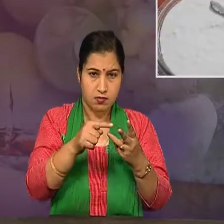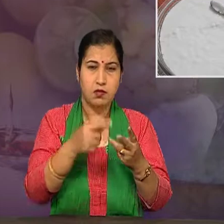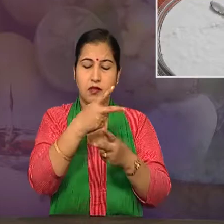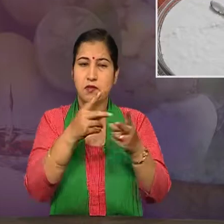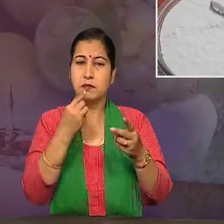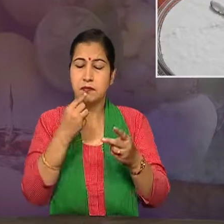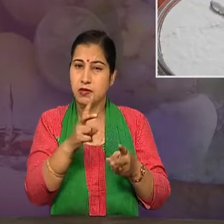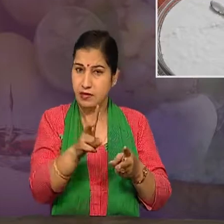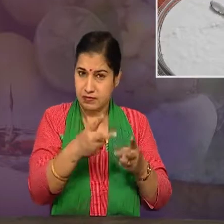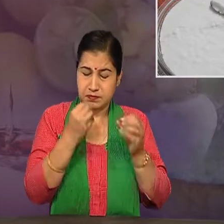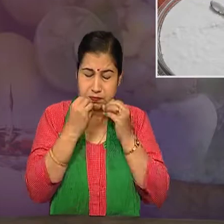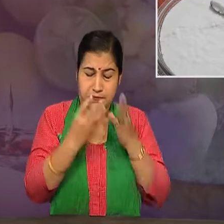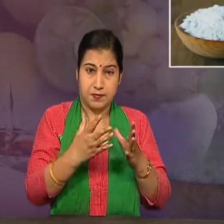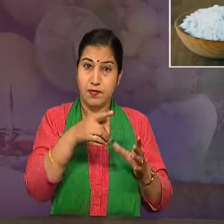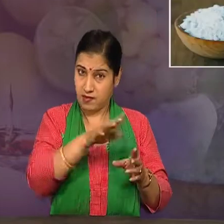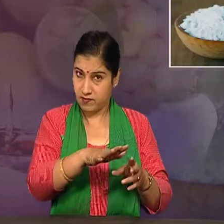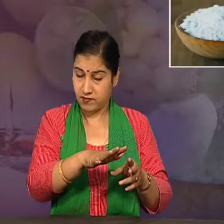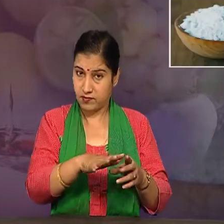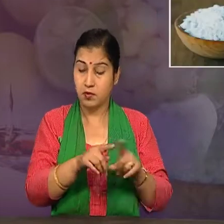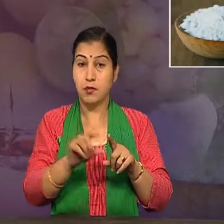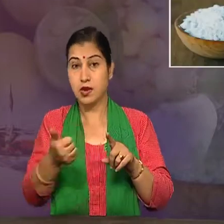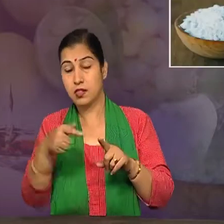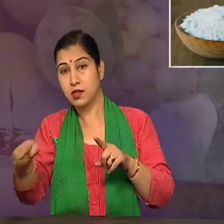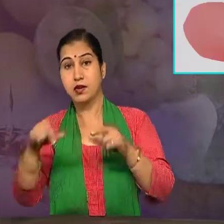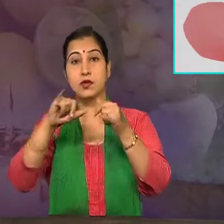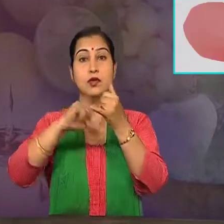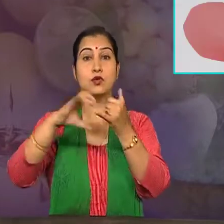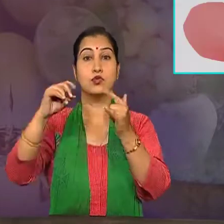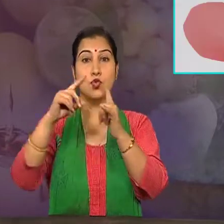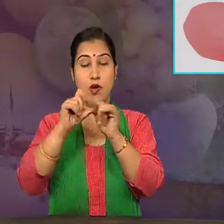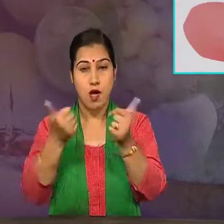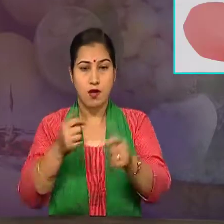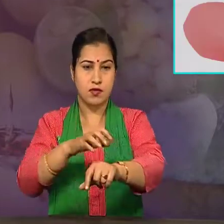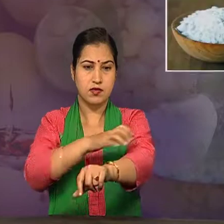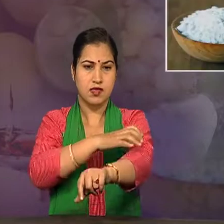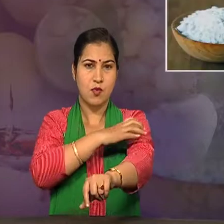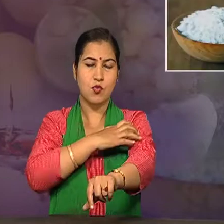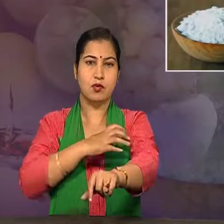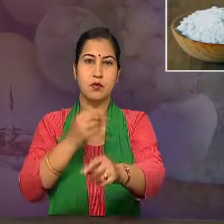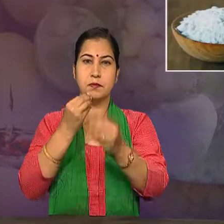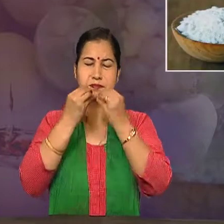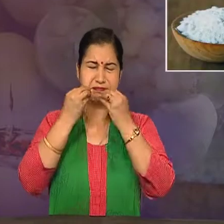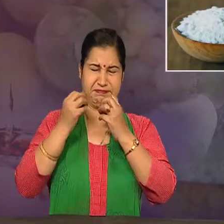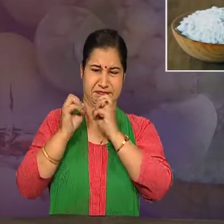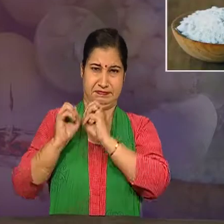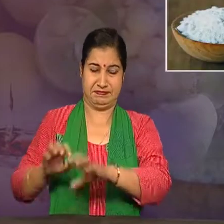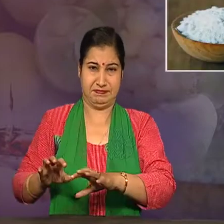स्वाद में खटे जबकि खाने का सोड़ा और साबून का पानी स्वाद में कडवे क्यूं होते